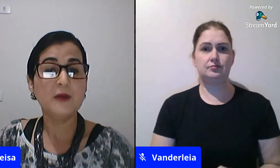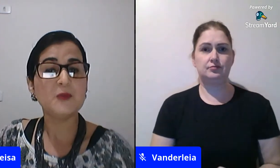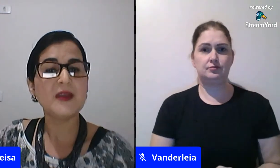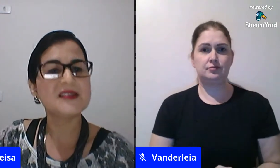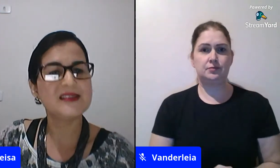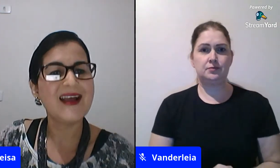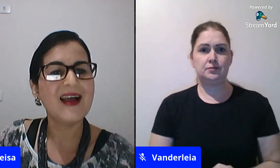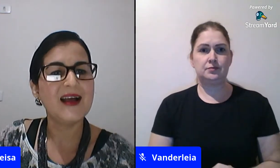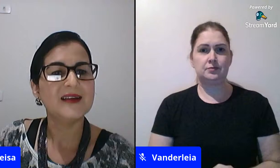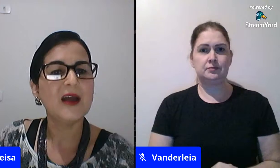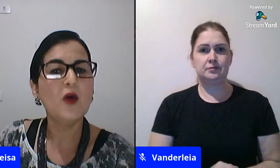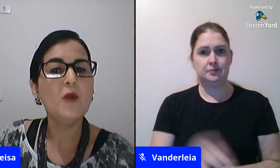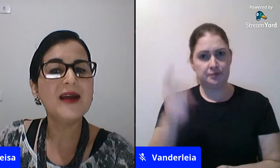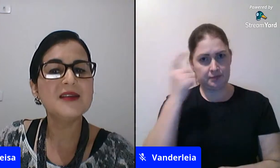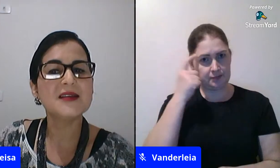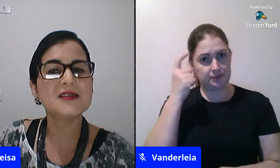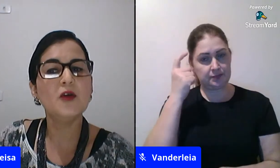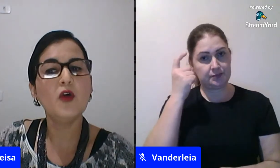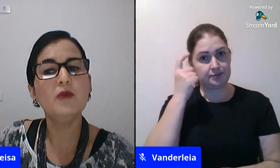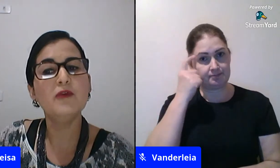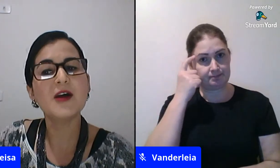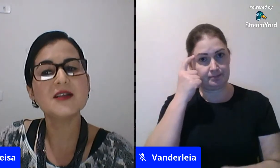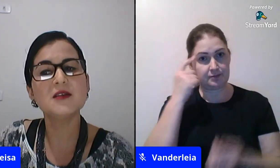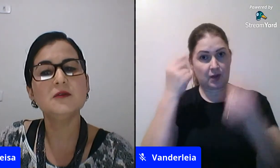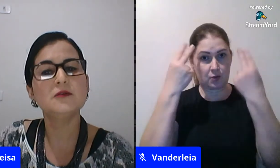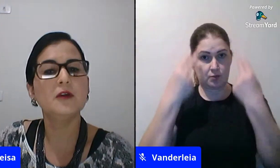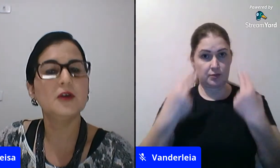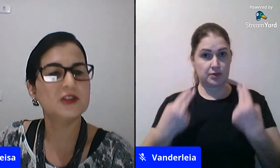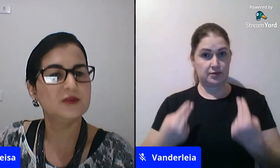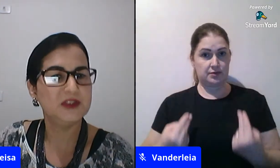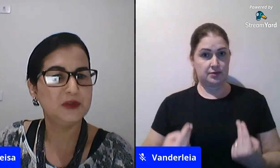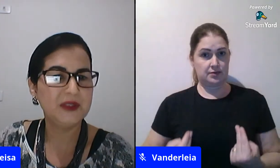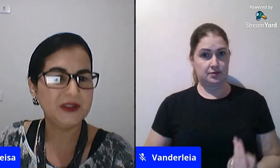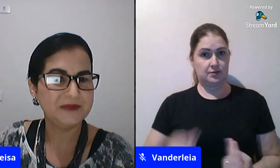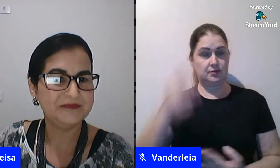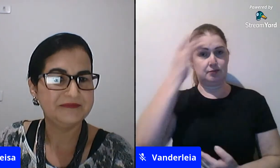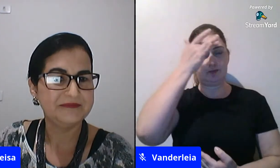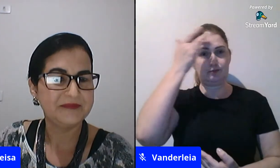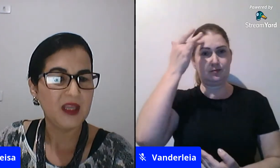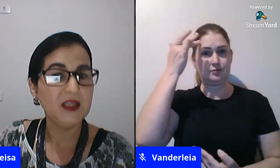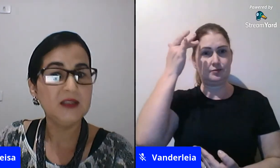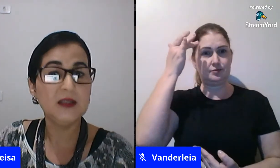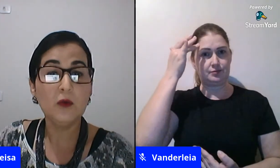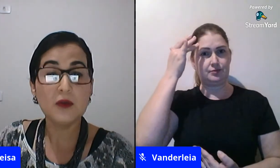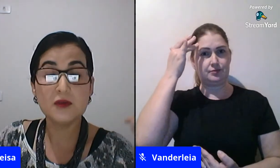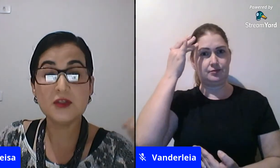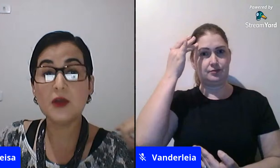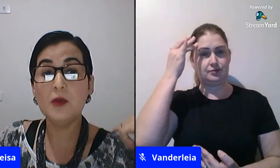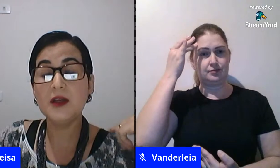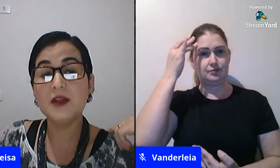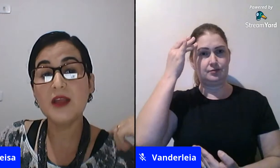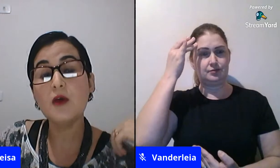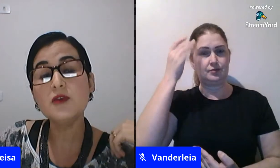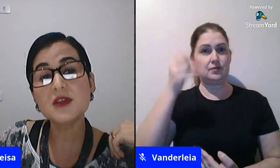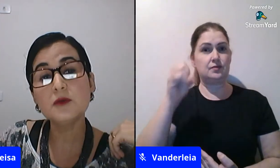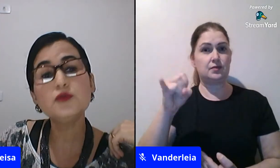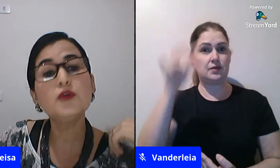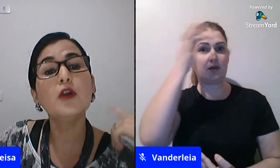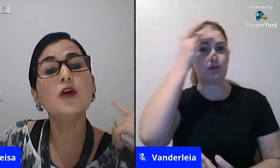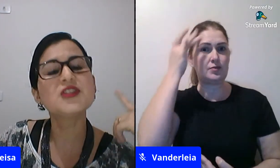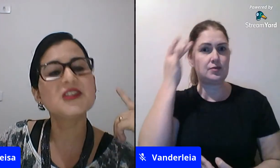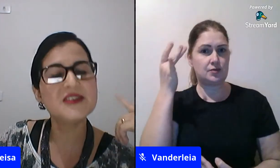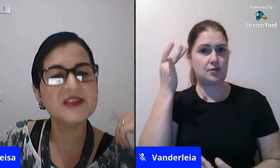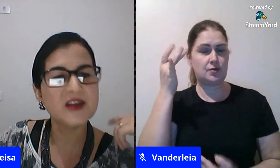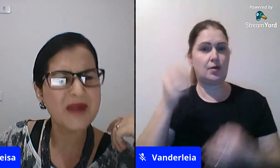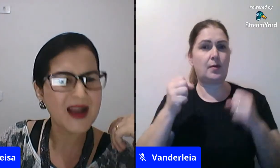vamos pensar na humanização como vocação ontológica do ser humano. Então, se o ser humano tem condição